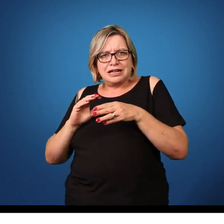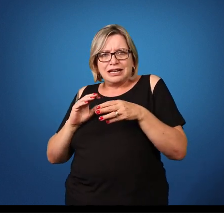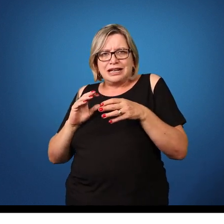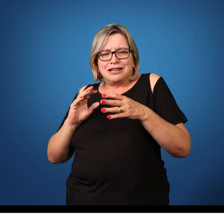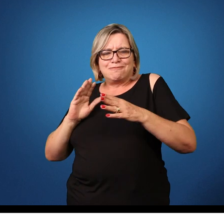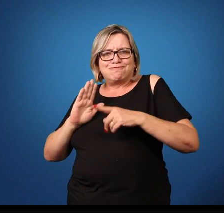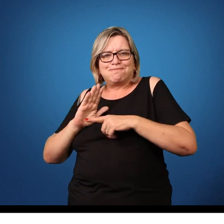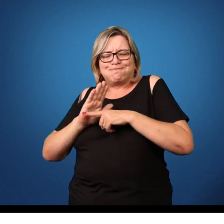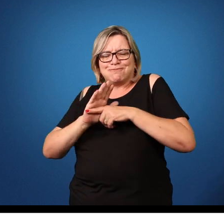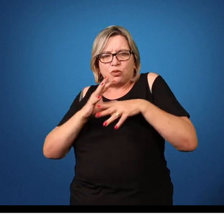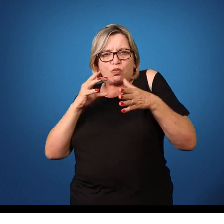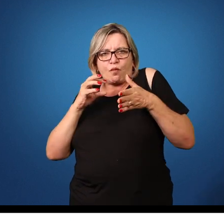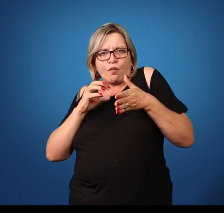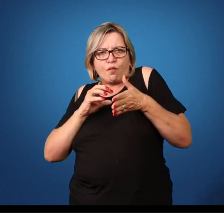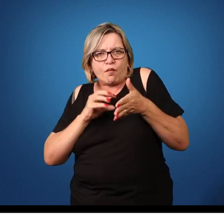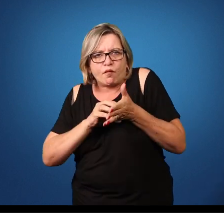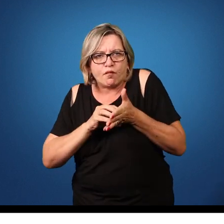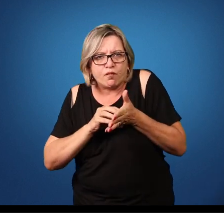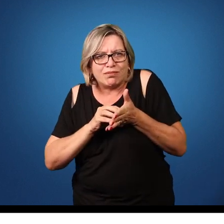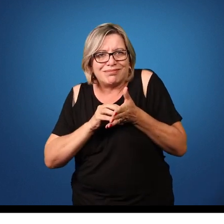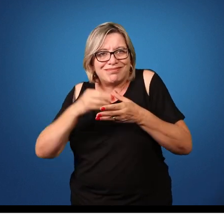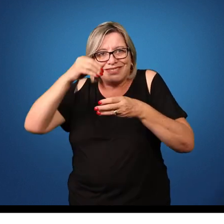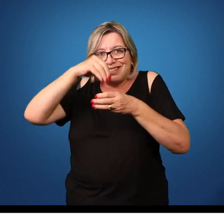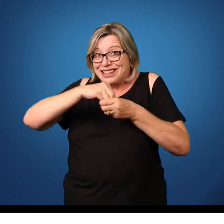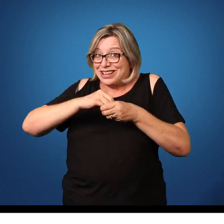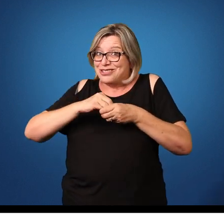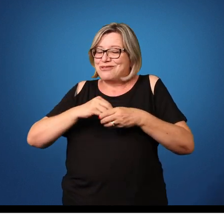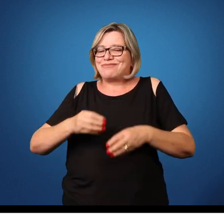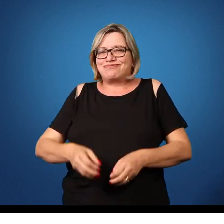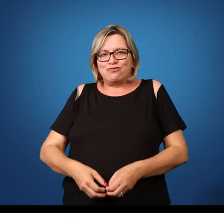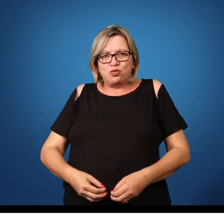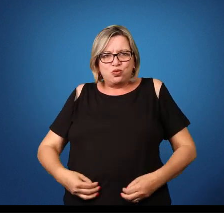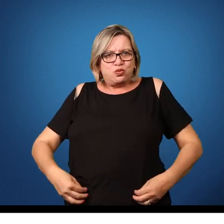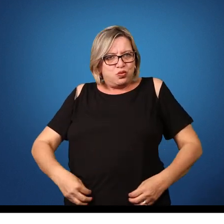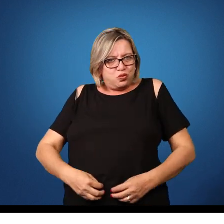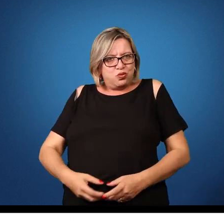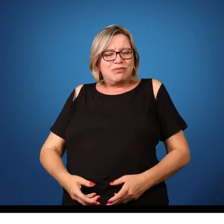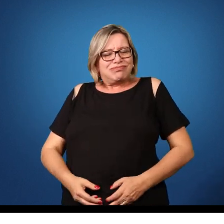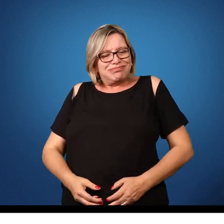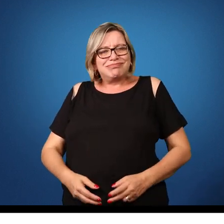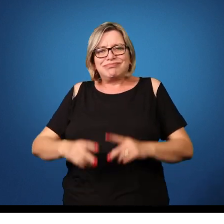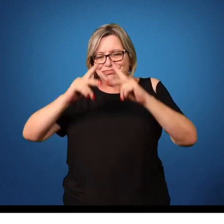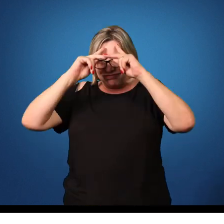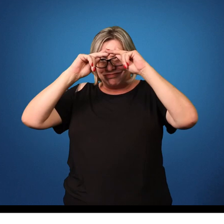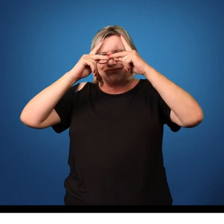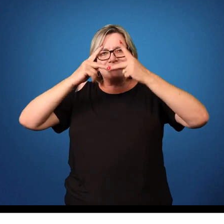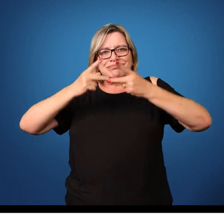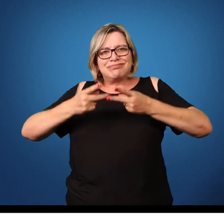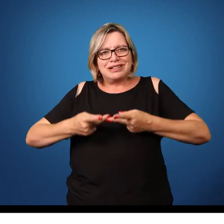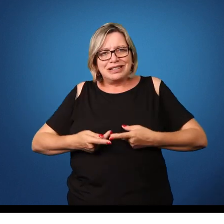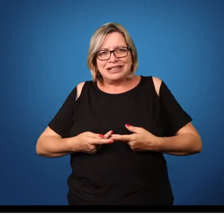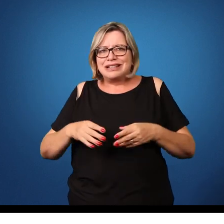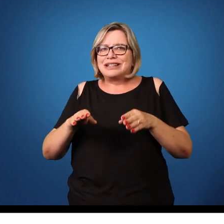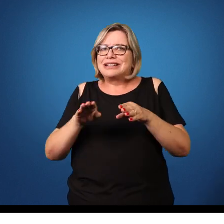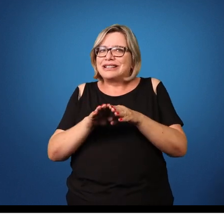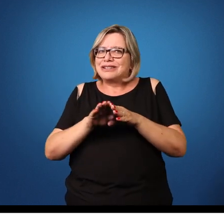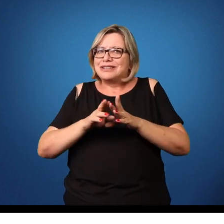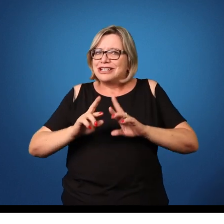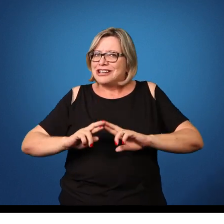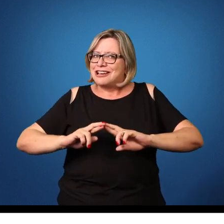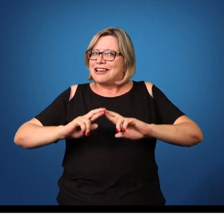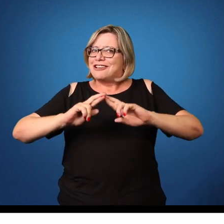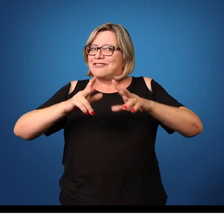se fixar na parede intestinal do seu hospedeiro, no caso do ser humano, e além do que, existem algumas diferenças